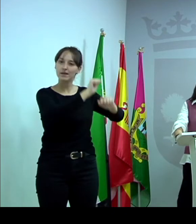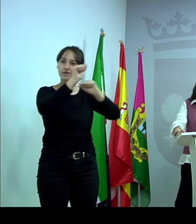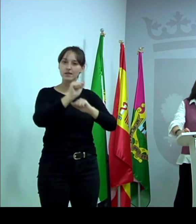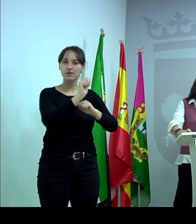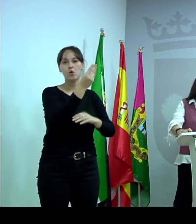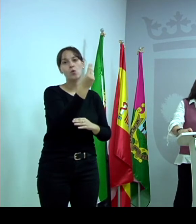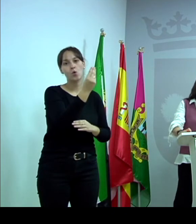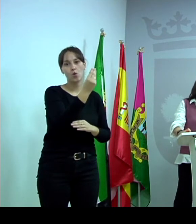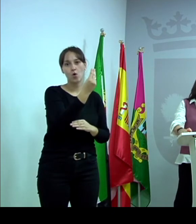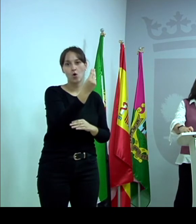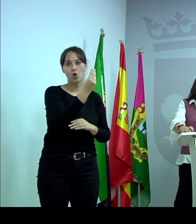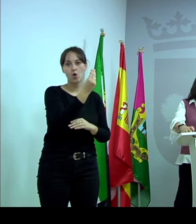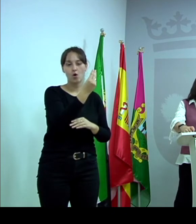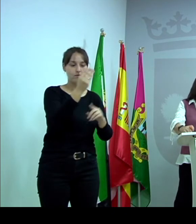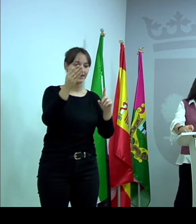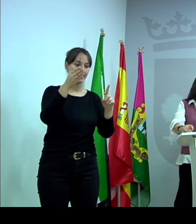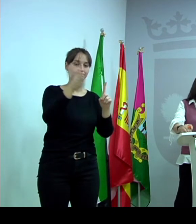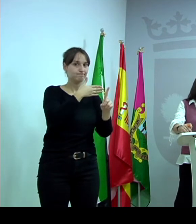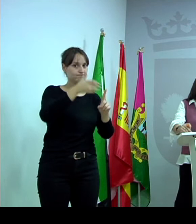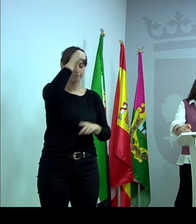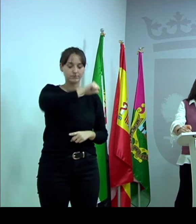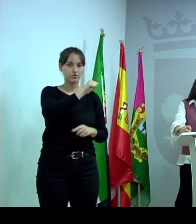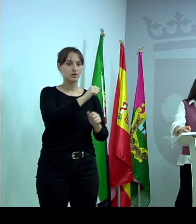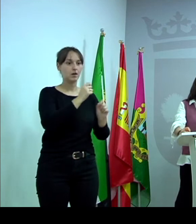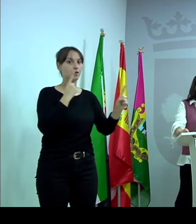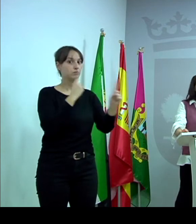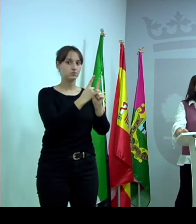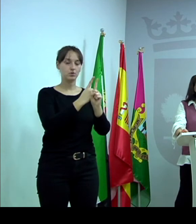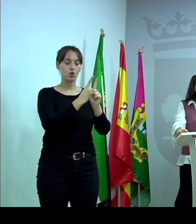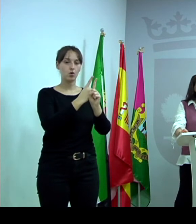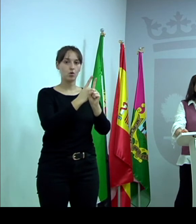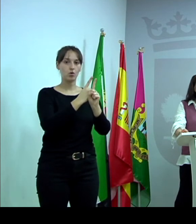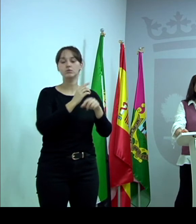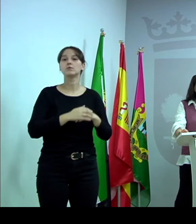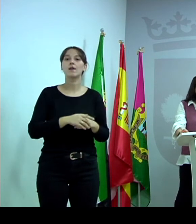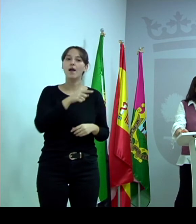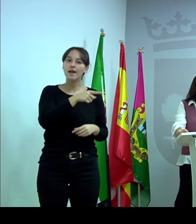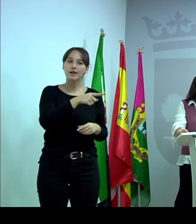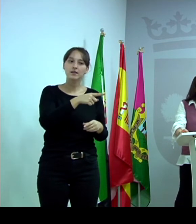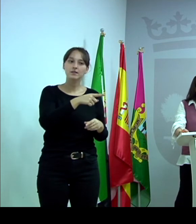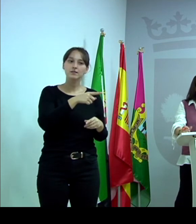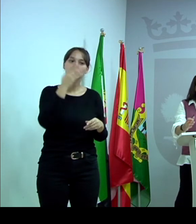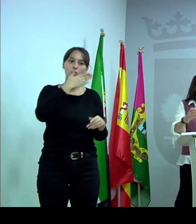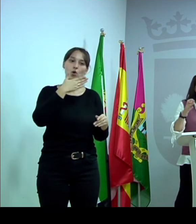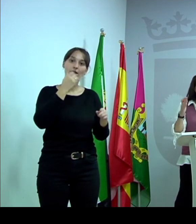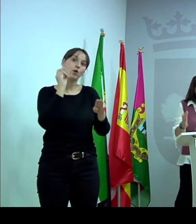del curso escolar. Deciros que, como estáis viendo, trabajamos toda la población joven,